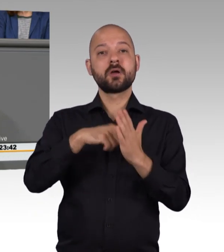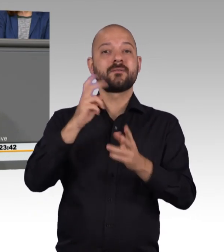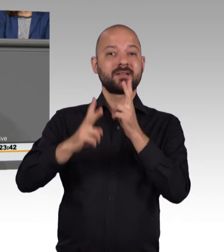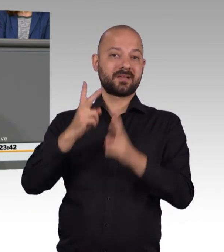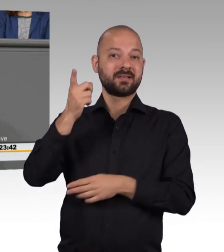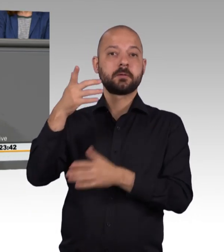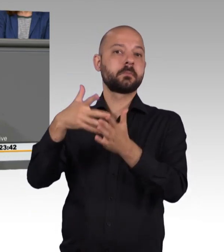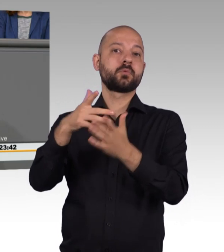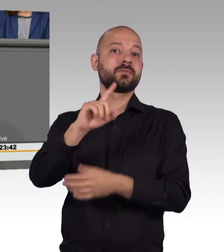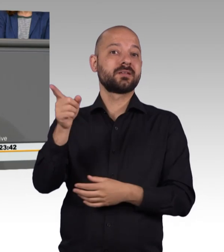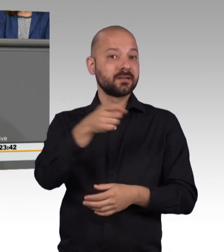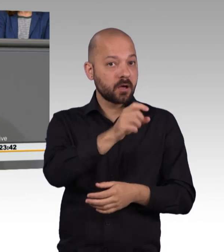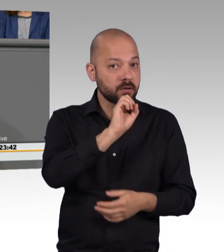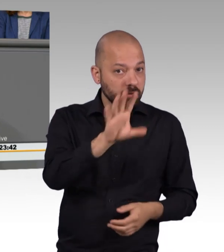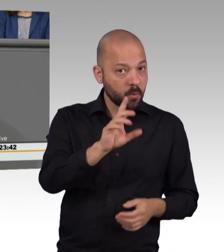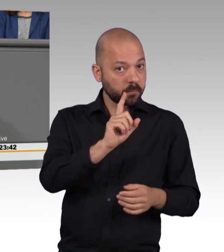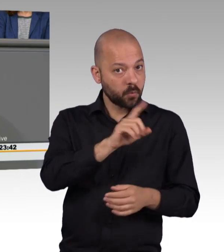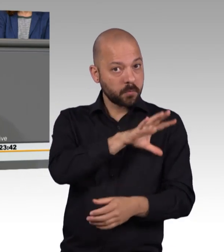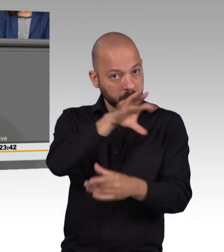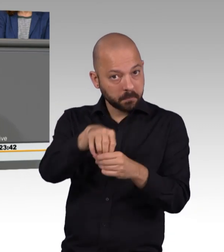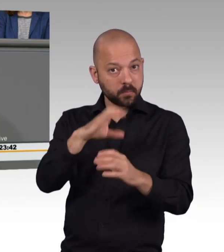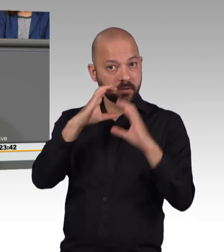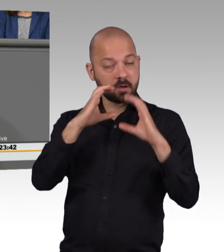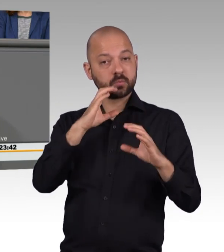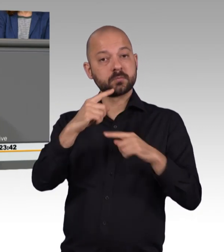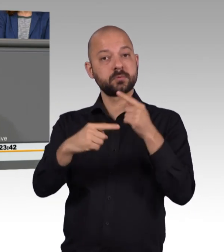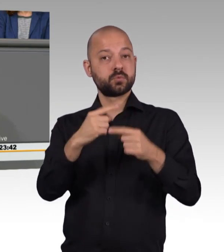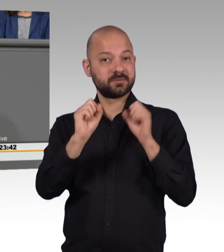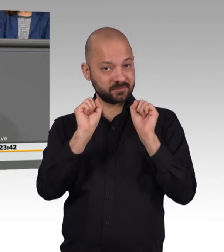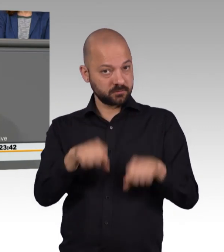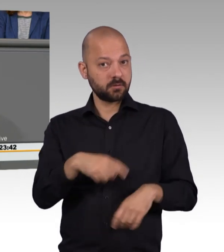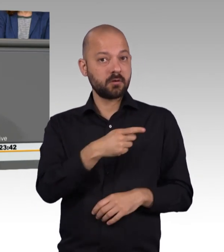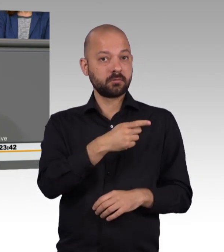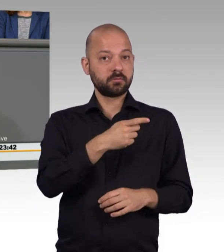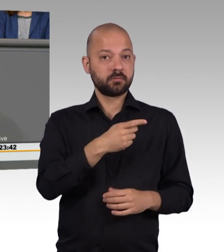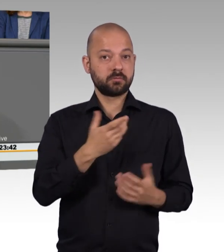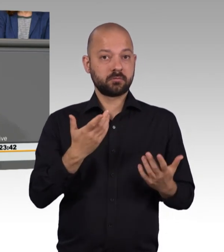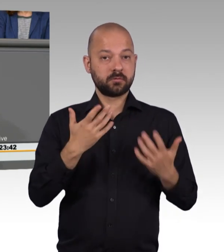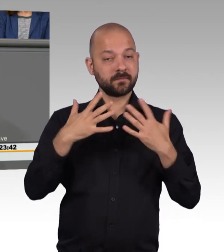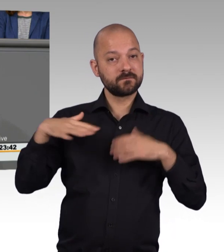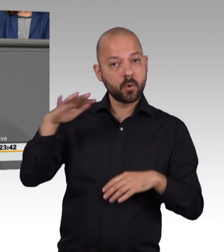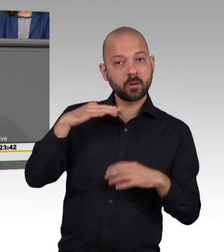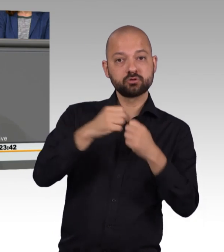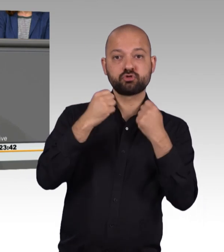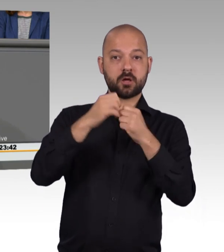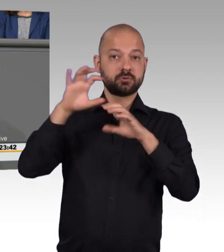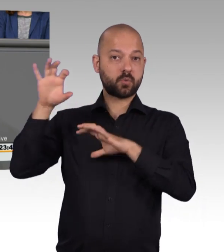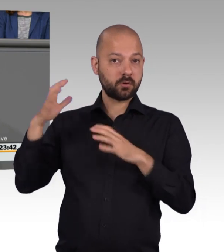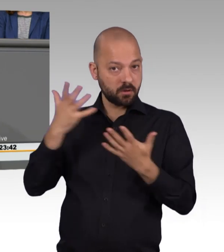zur Teilnahme am Kommunikationsprozess zwischen Volk und Staatsorganen hat. Wenn es die Schuldunfähigkeit des Angeklagten